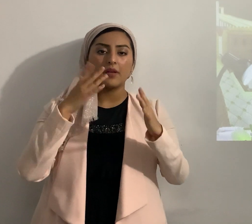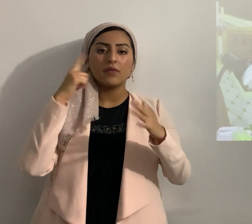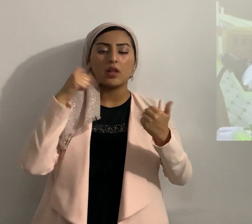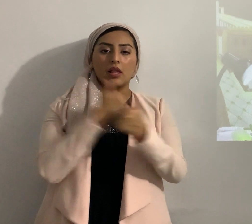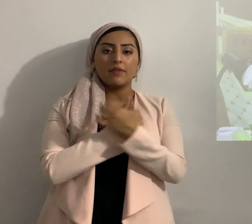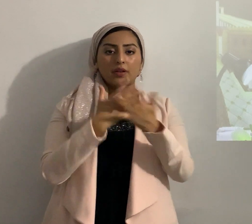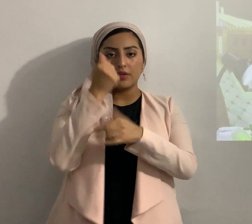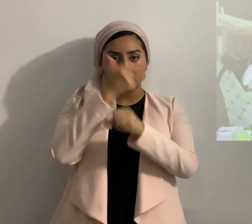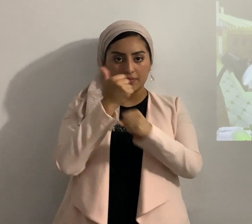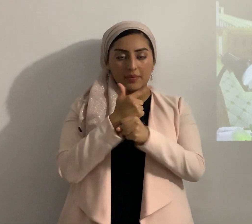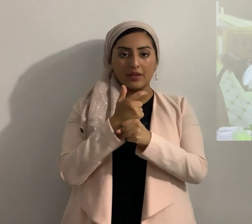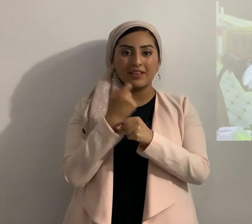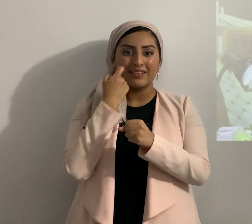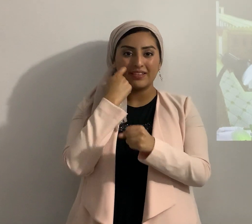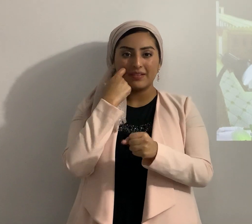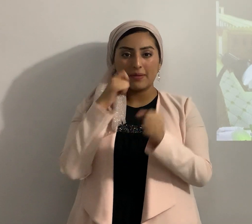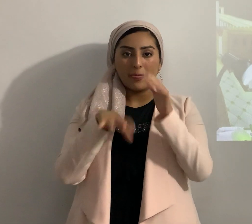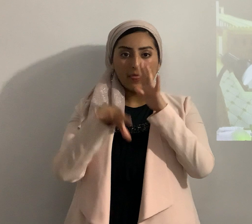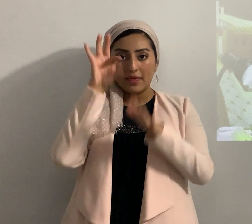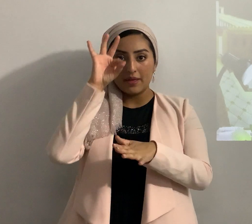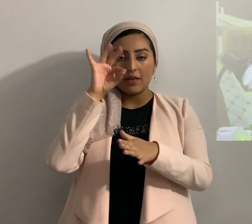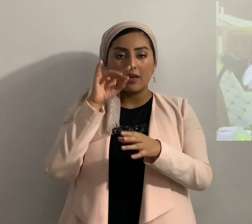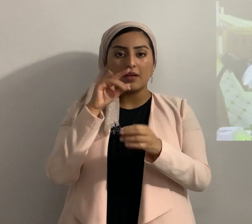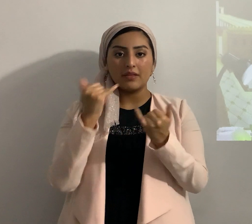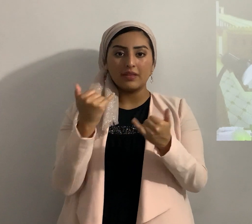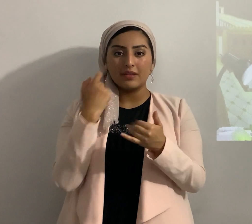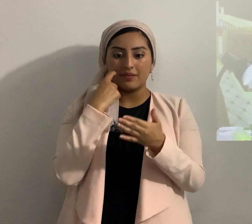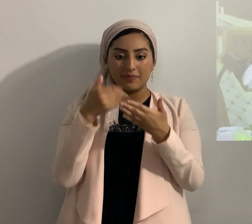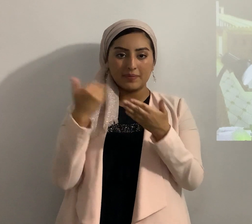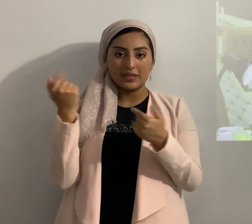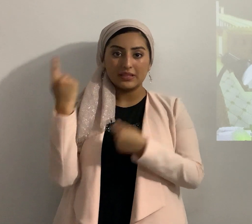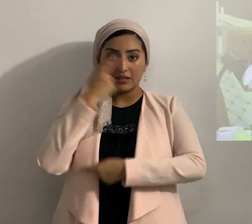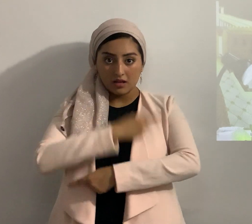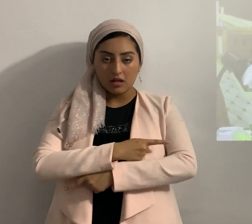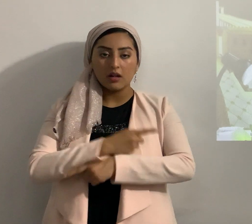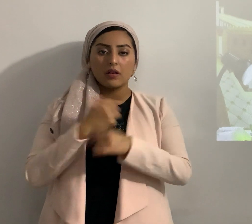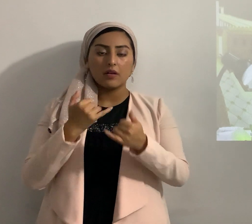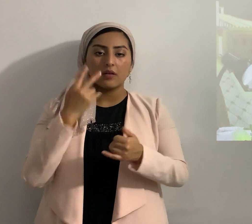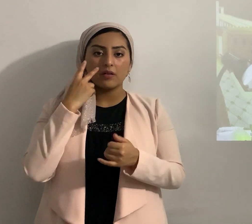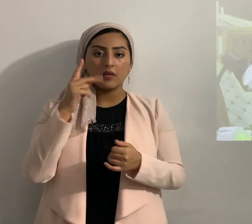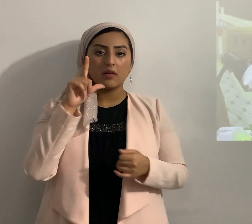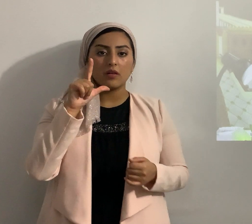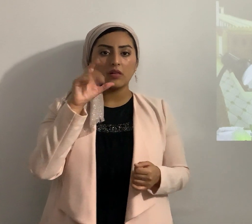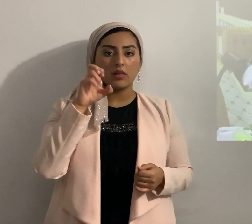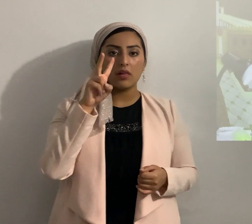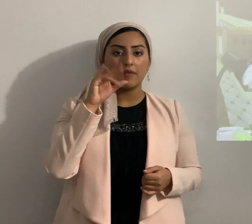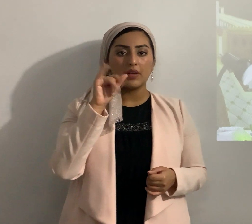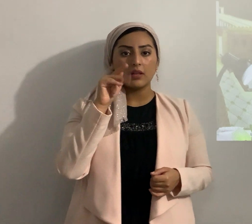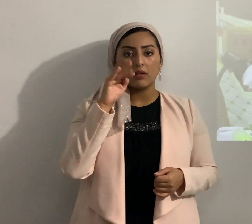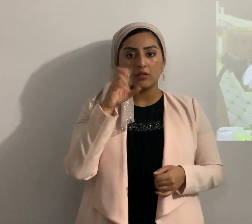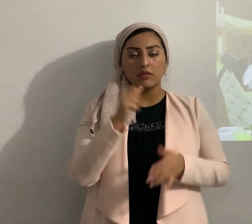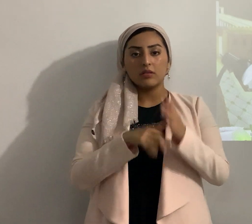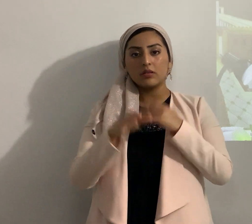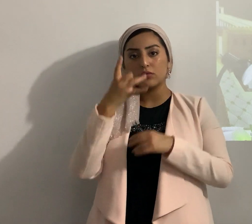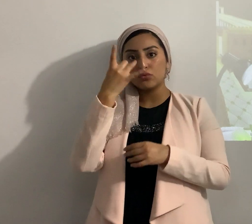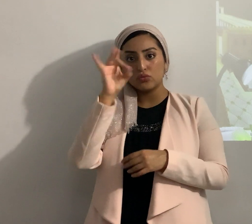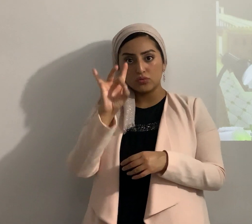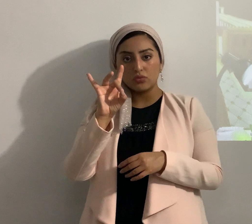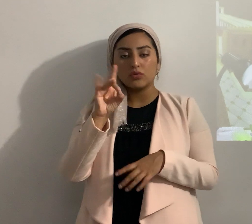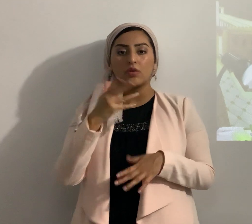nuevecitos que apenas se van conectando en estos últimos días vamos a Levítico 18 ahí están los pecados